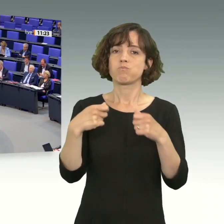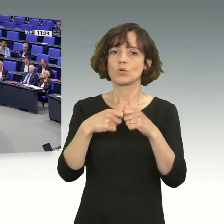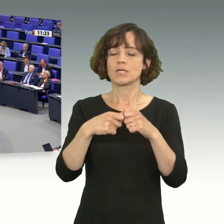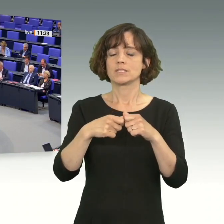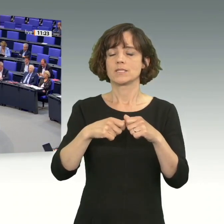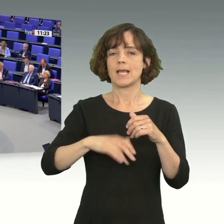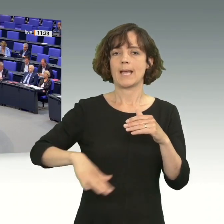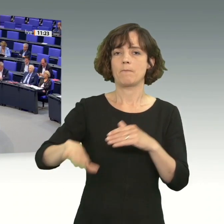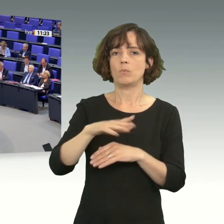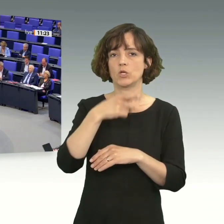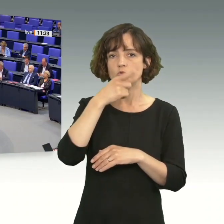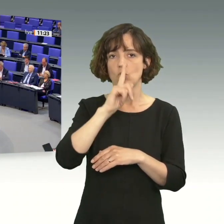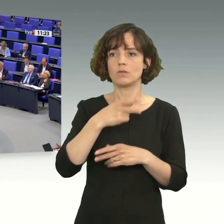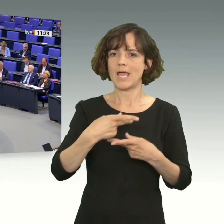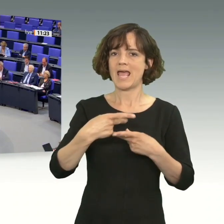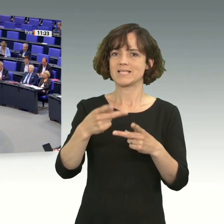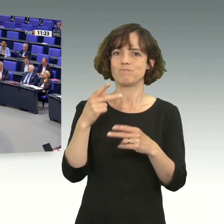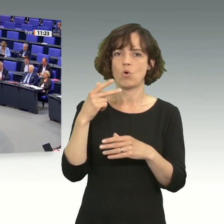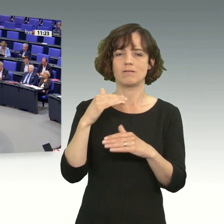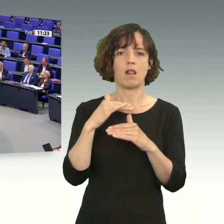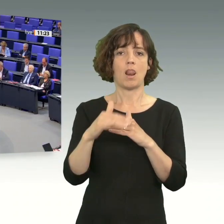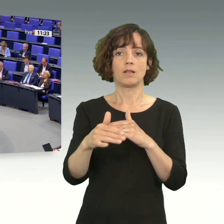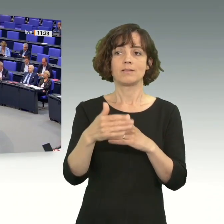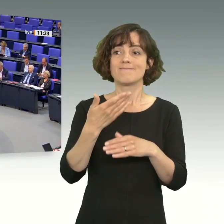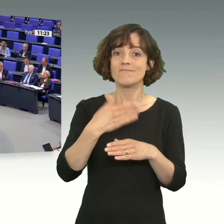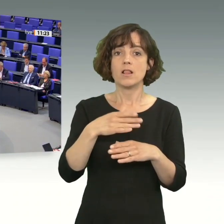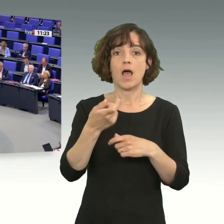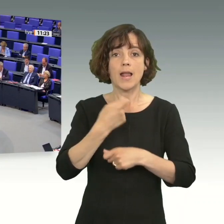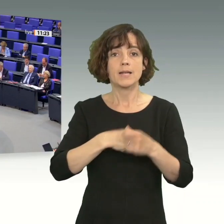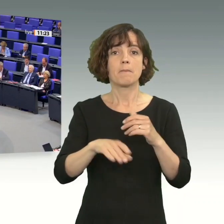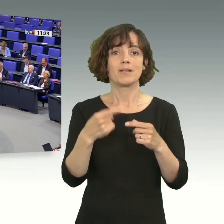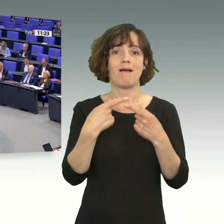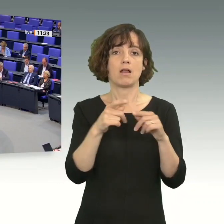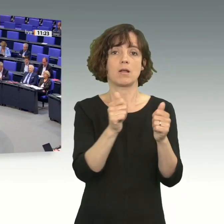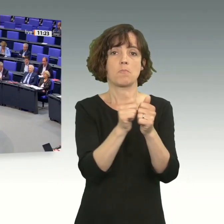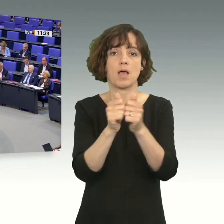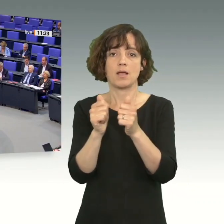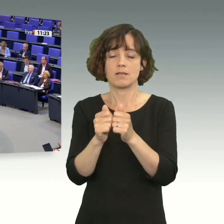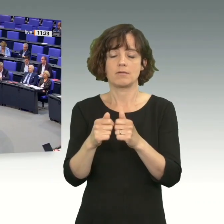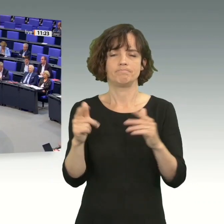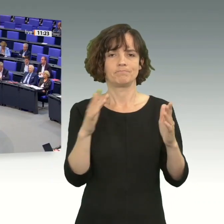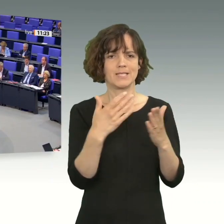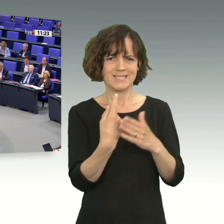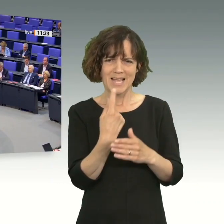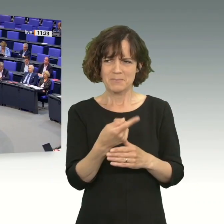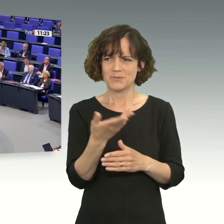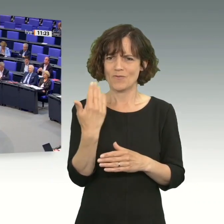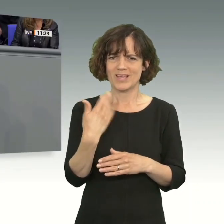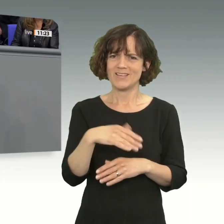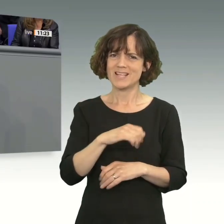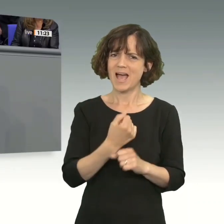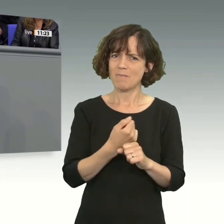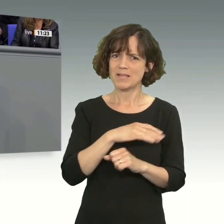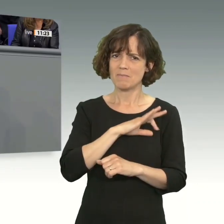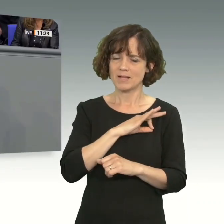Deutschland hat als Exportnationen das Interesse, dass wir mit anderen Handel treiben. Vielleicht sollten Sie als frühere Arbeiterpartei mal erkennen,